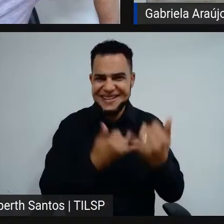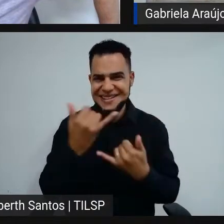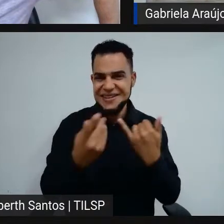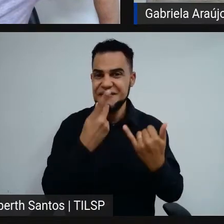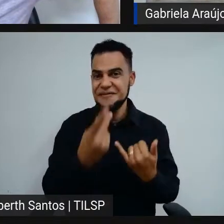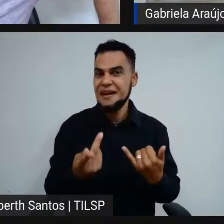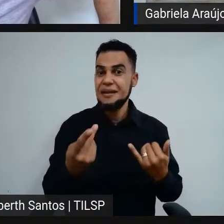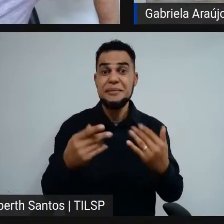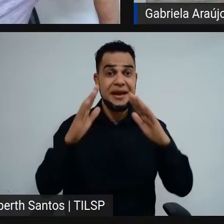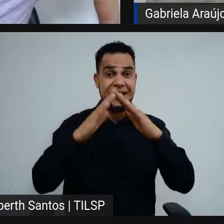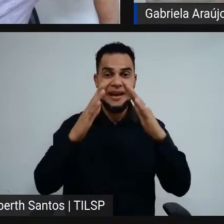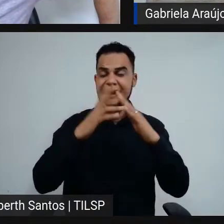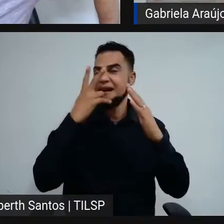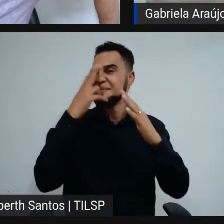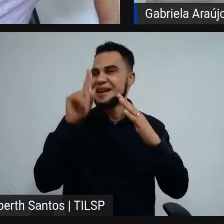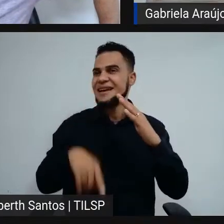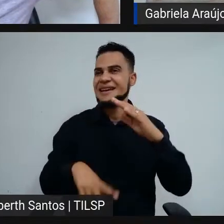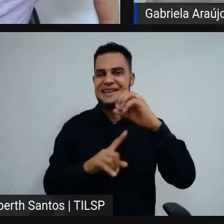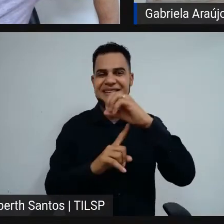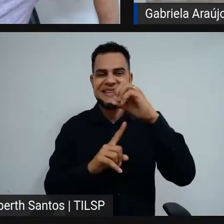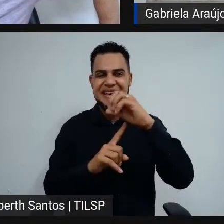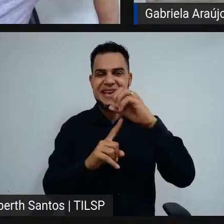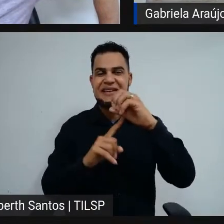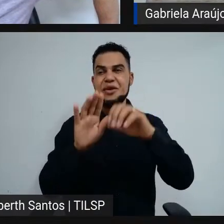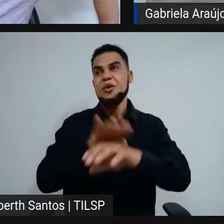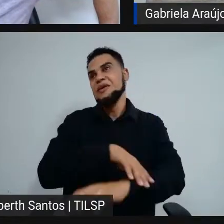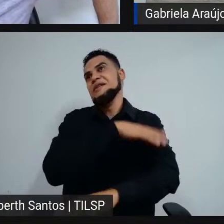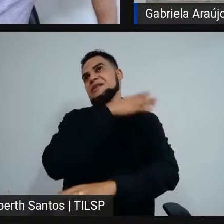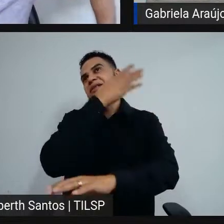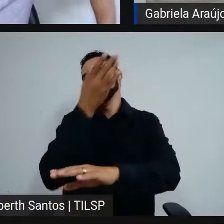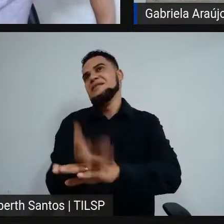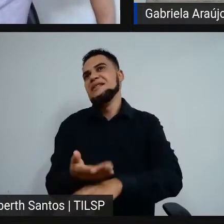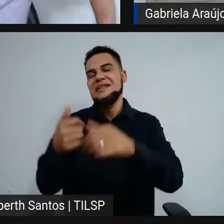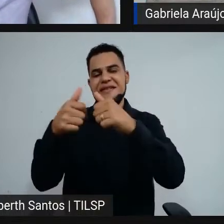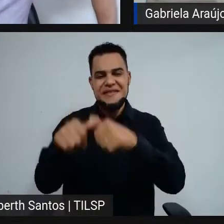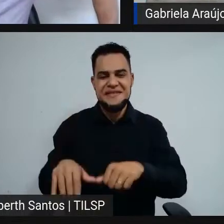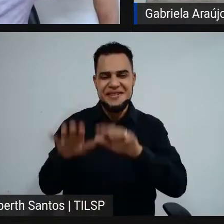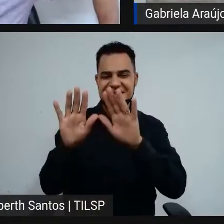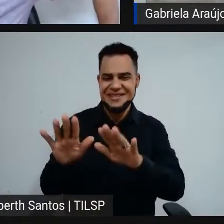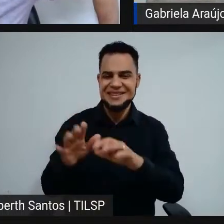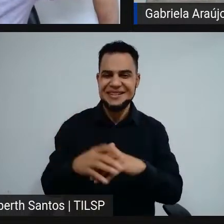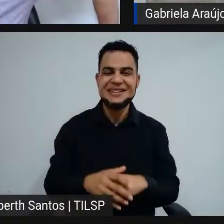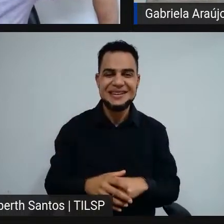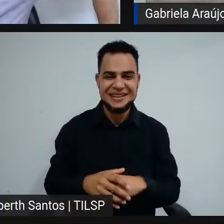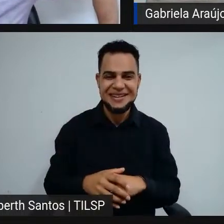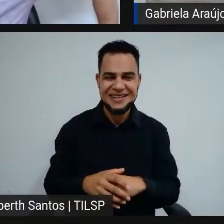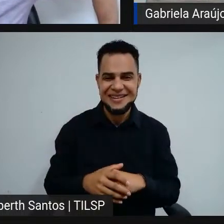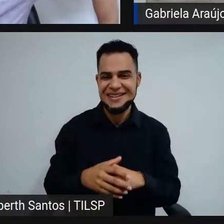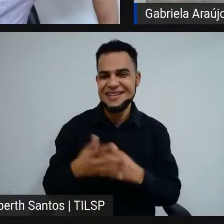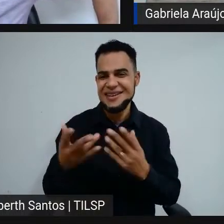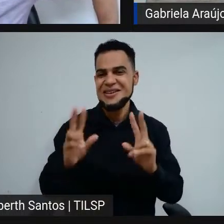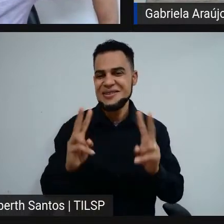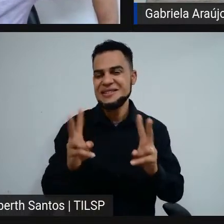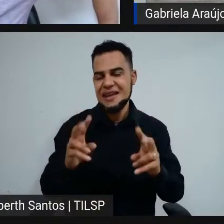moro no IFMG, porque eu sou uma das que mais passa tempo lá. Essa é bom, essa é bom. Ela está sempre engajada nas atividades. Aí a minha